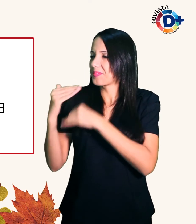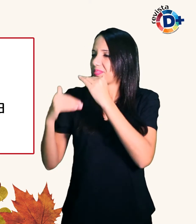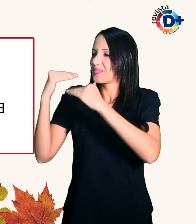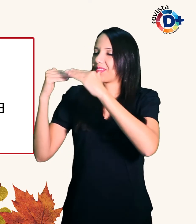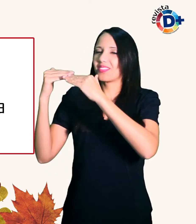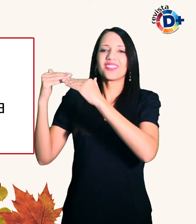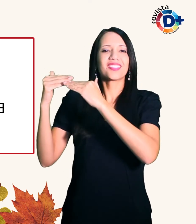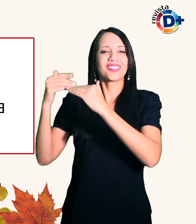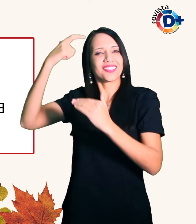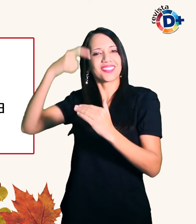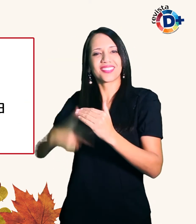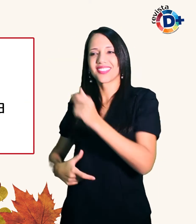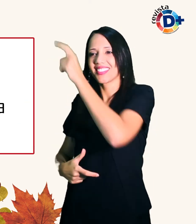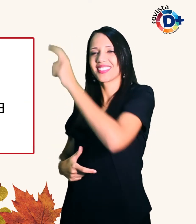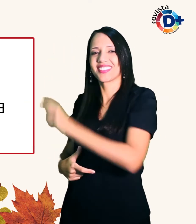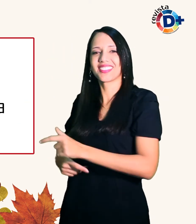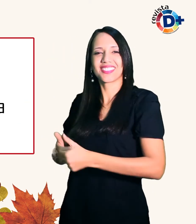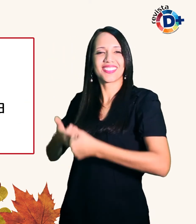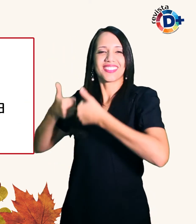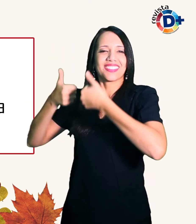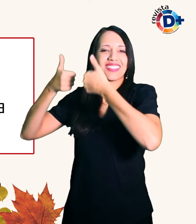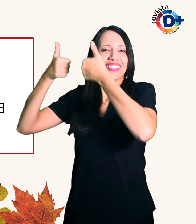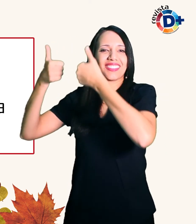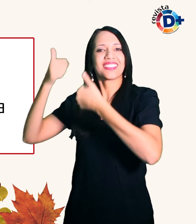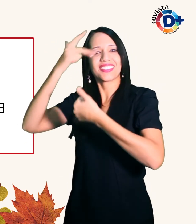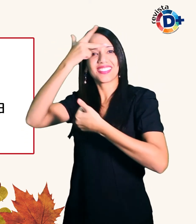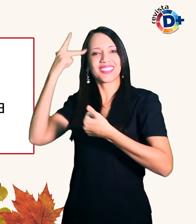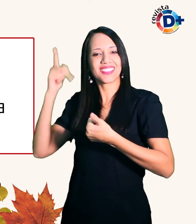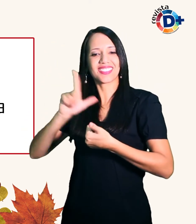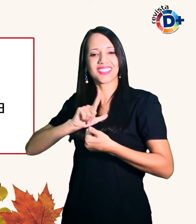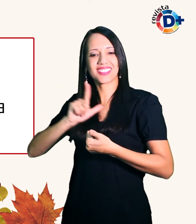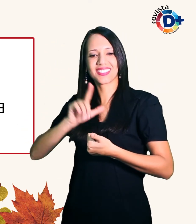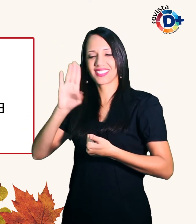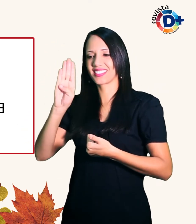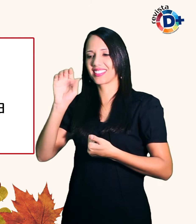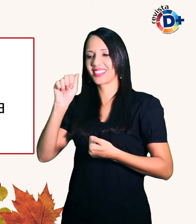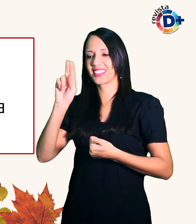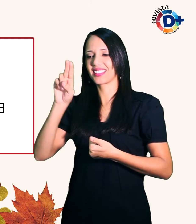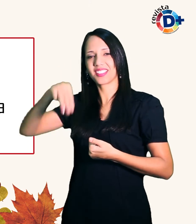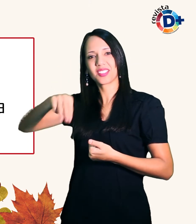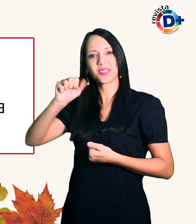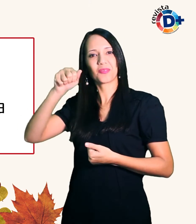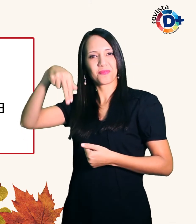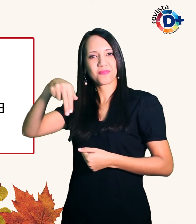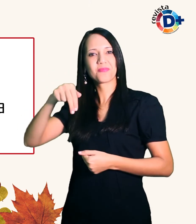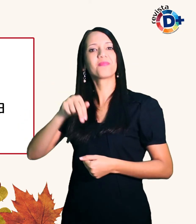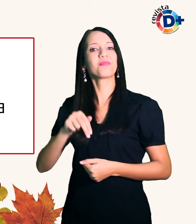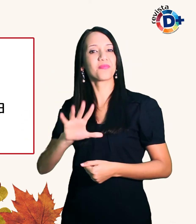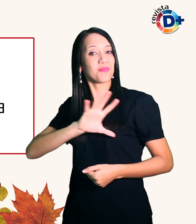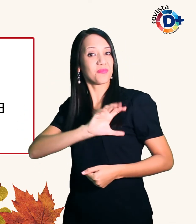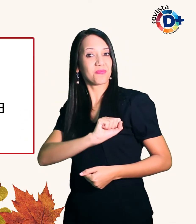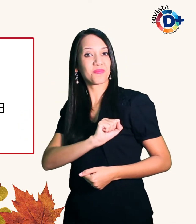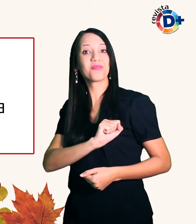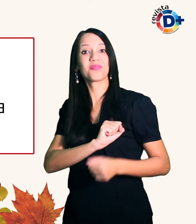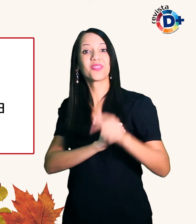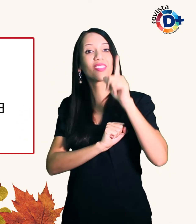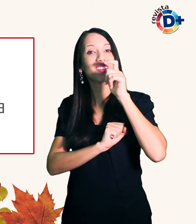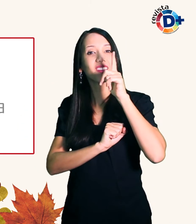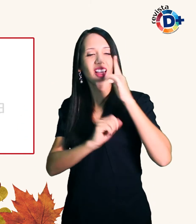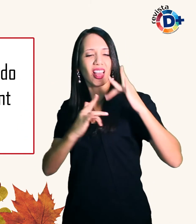melhores pessoas Zygmunt Bauman em seu Amor Líquido diz que o fracasso no relacionamento é